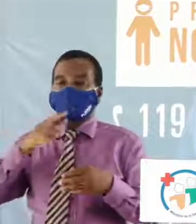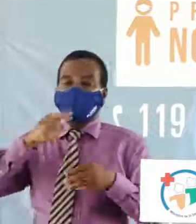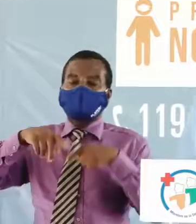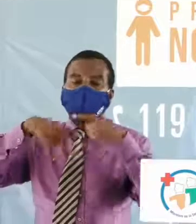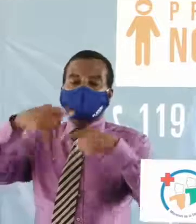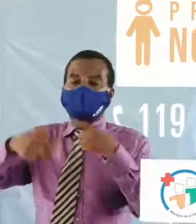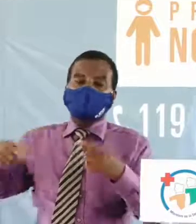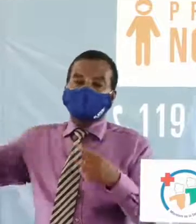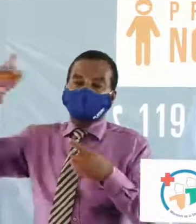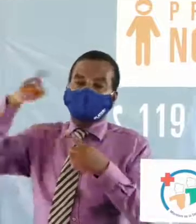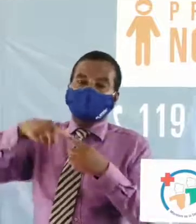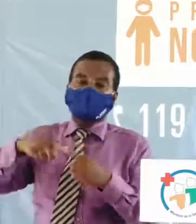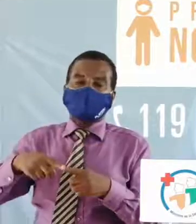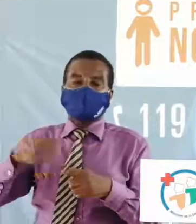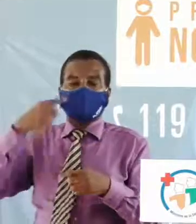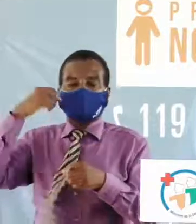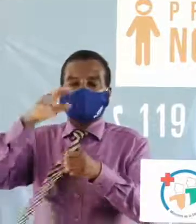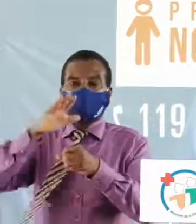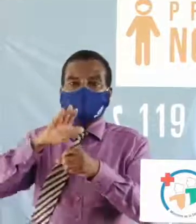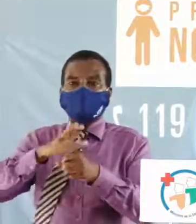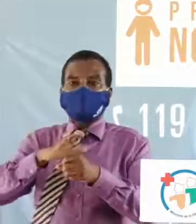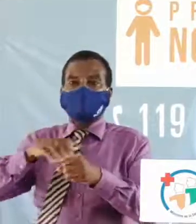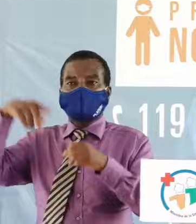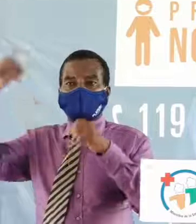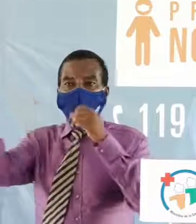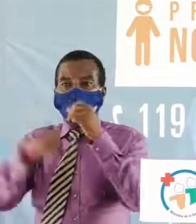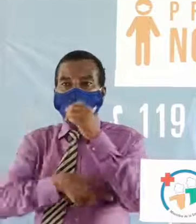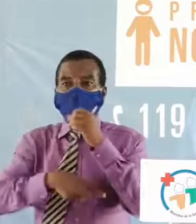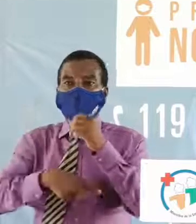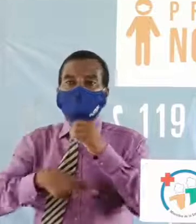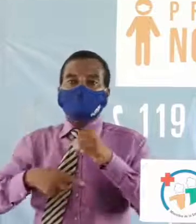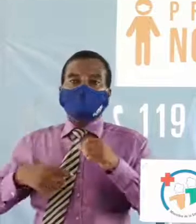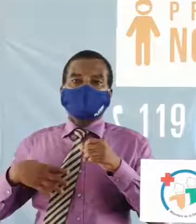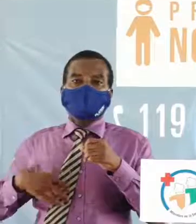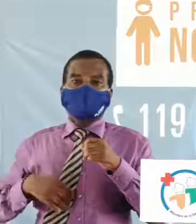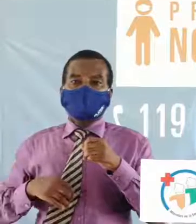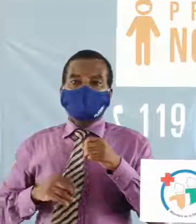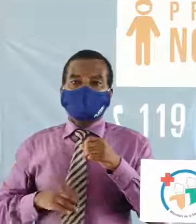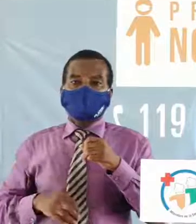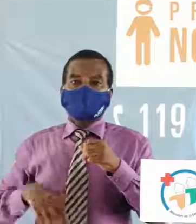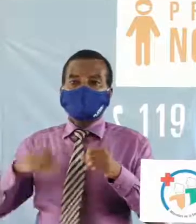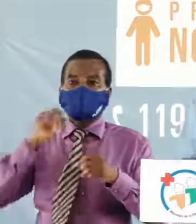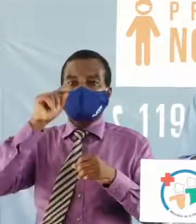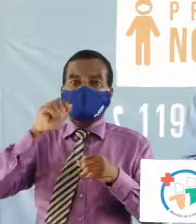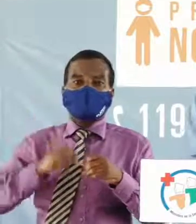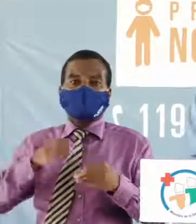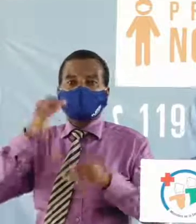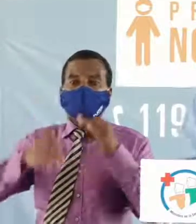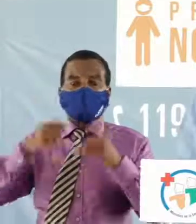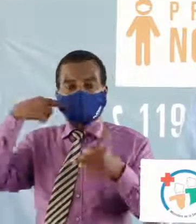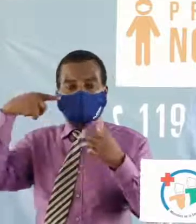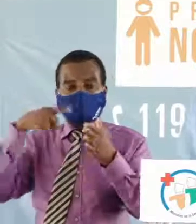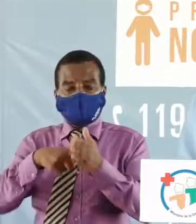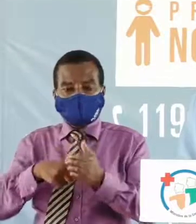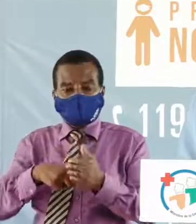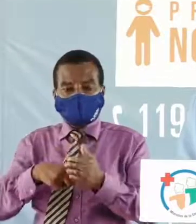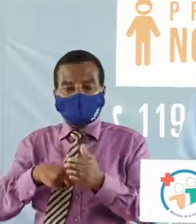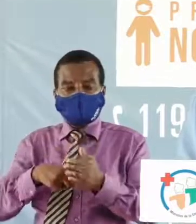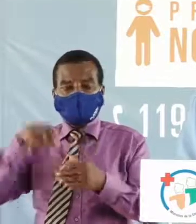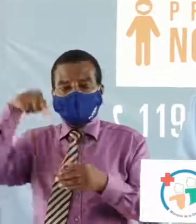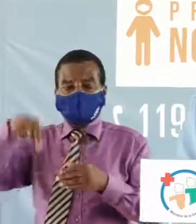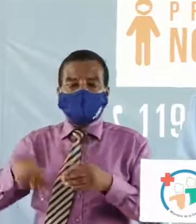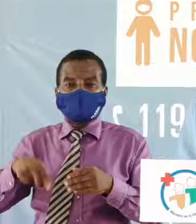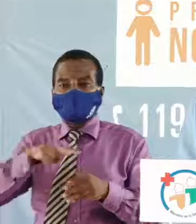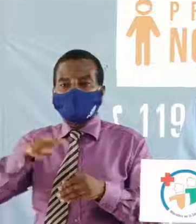allés jusqu'à prévoir les sanctions irrelatives et donc si vous constatez ainsi que